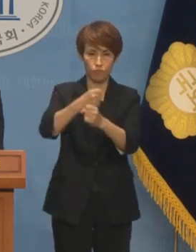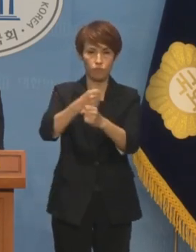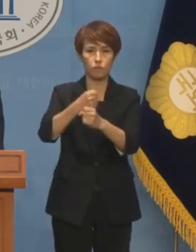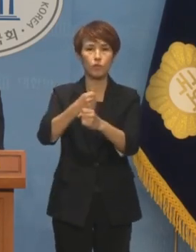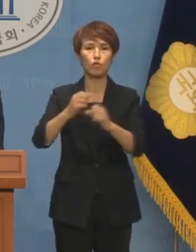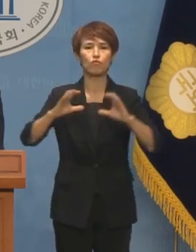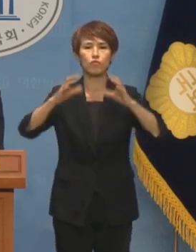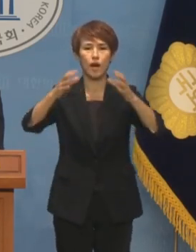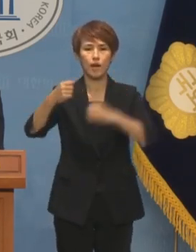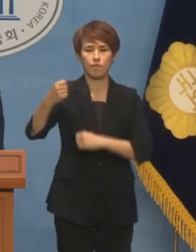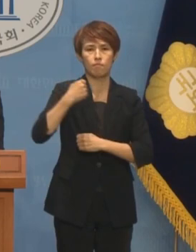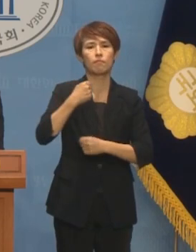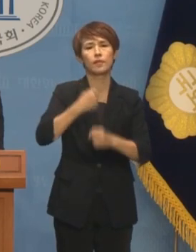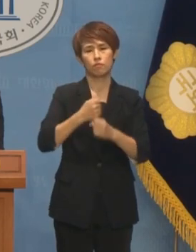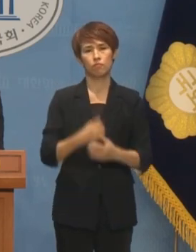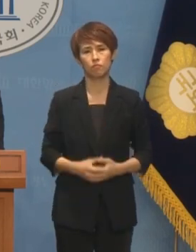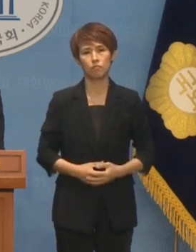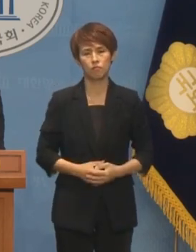집중하겠습니다.